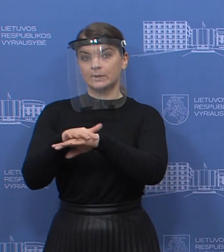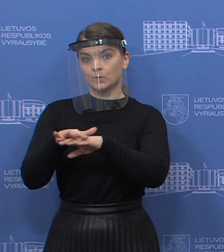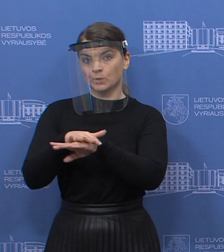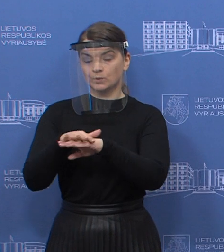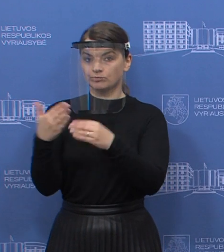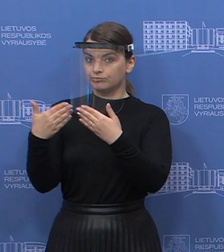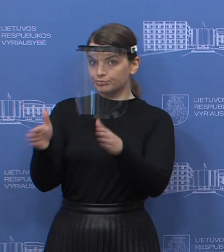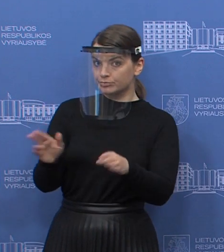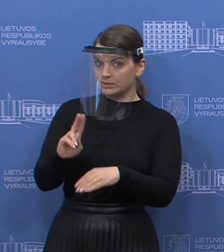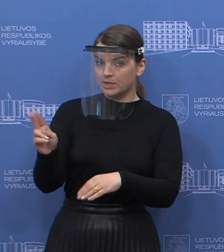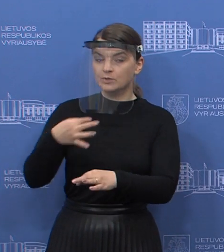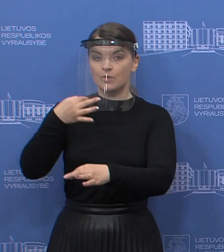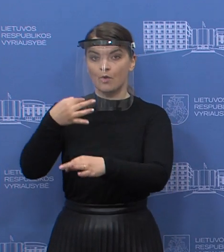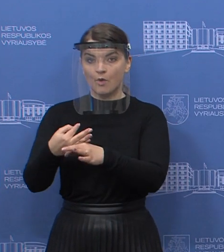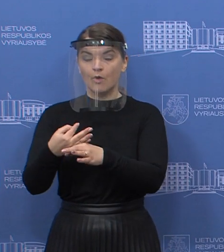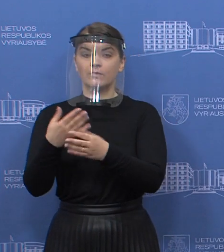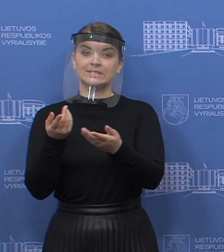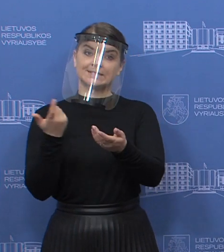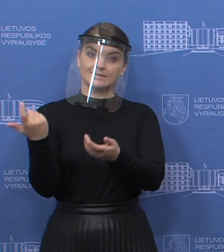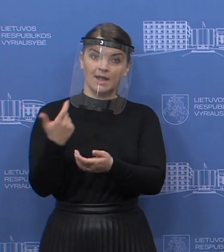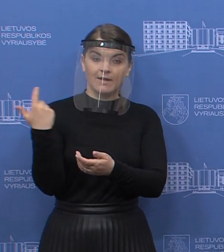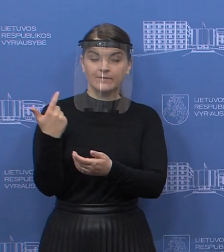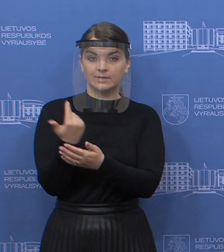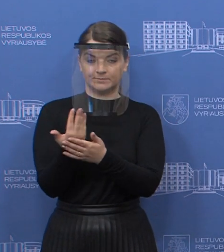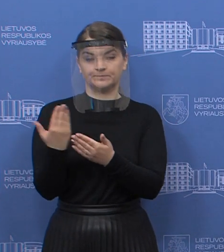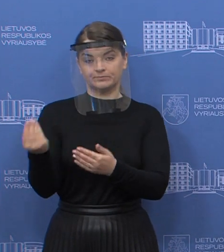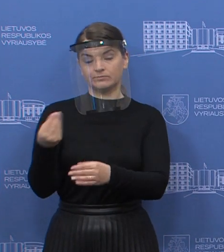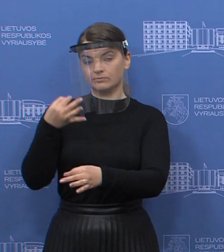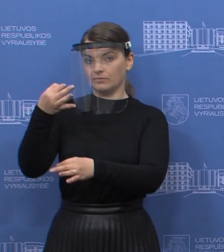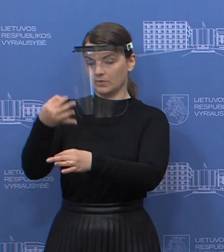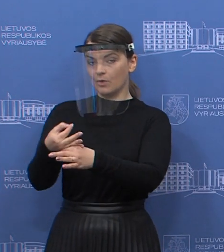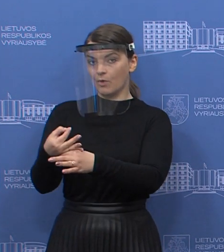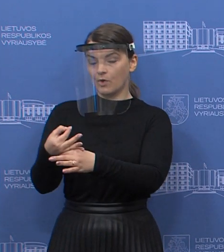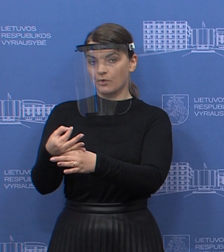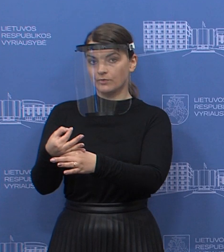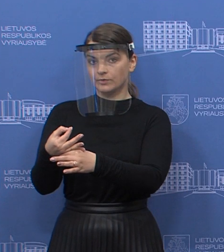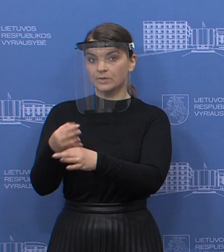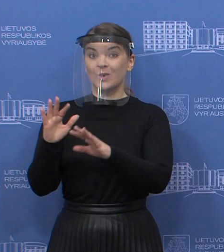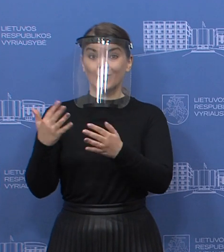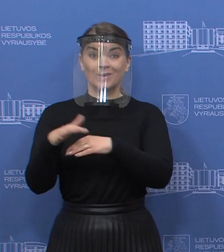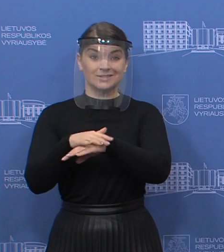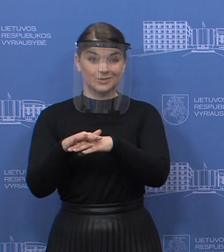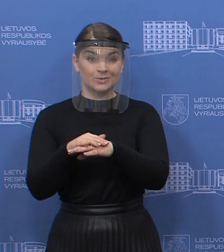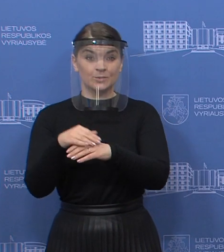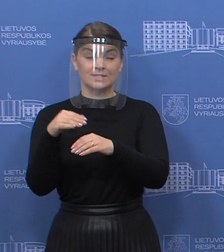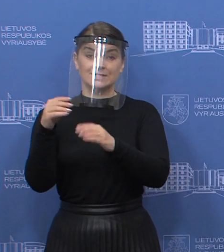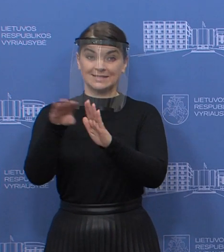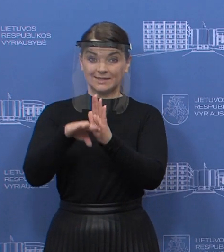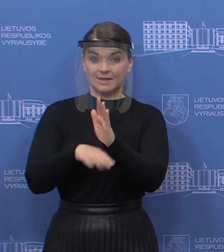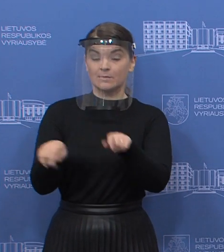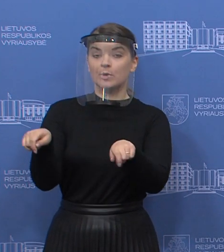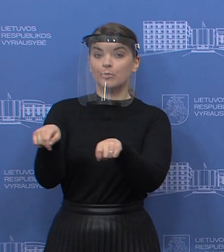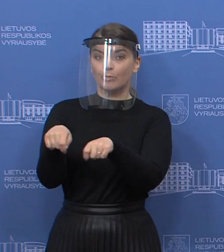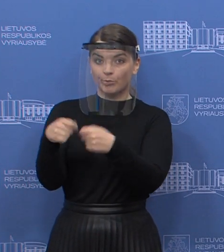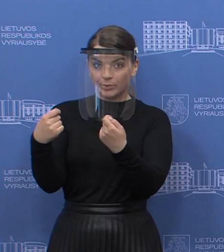steigėjus ir operatorius, savininkus, kad šių saugumo reikalavimų nevykdymas gali lemti tai, kad bus